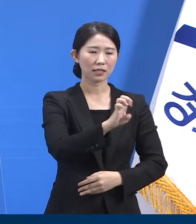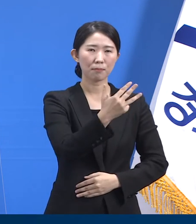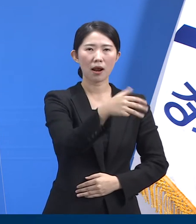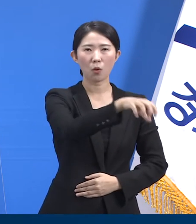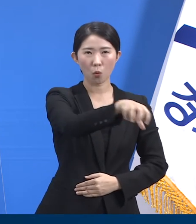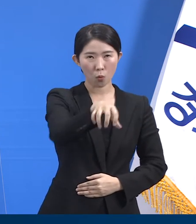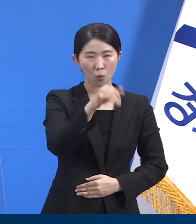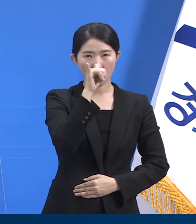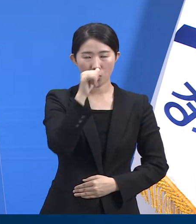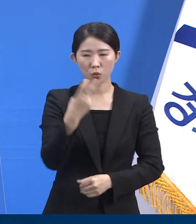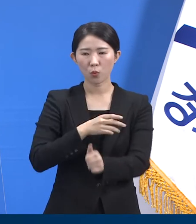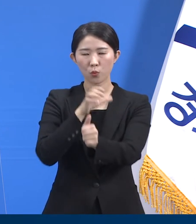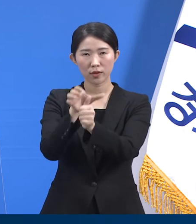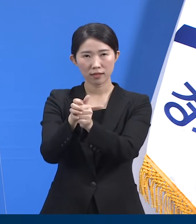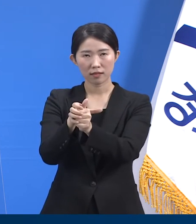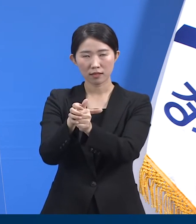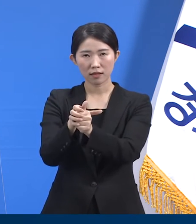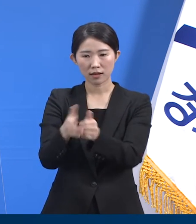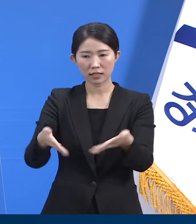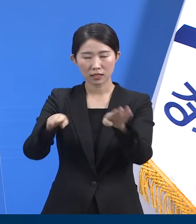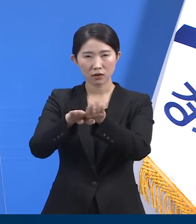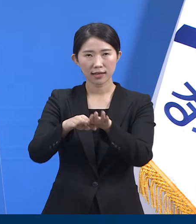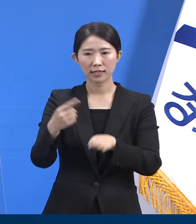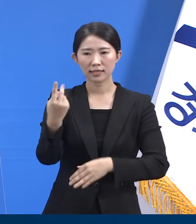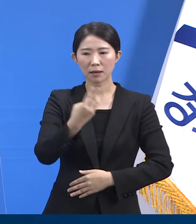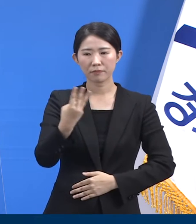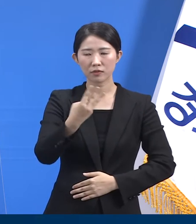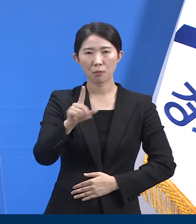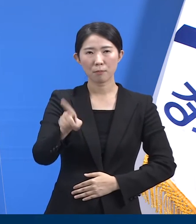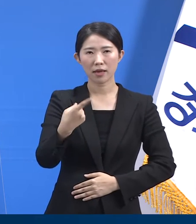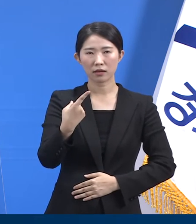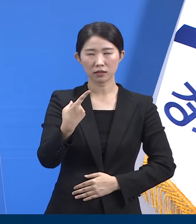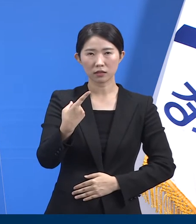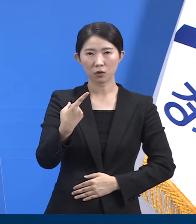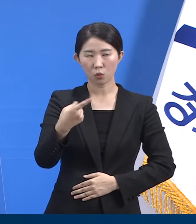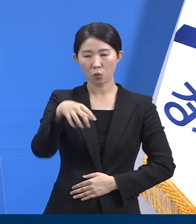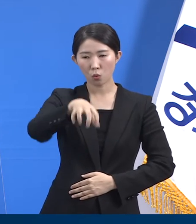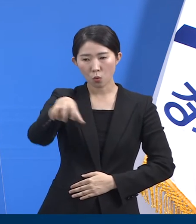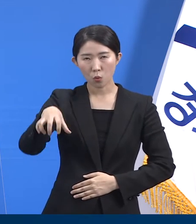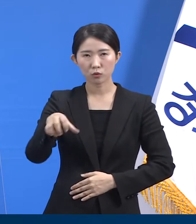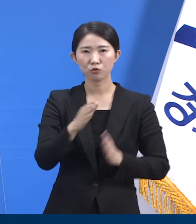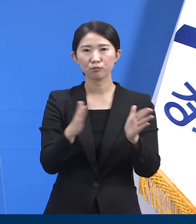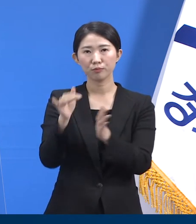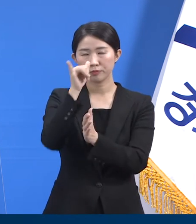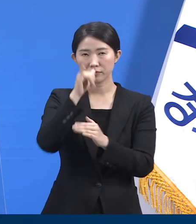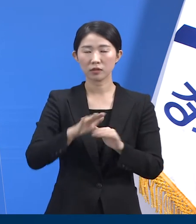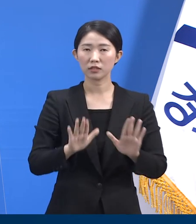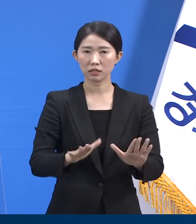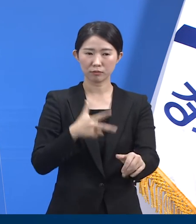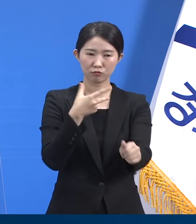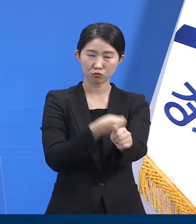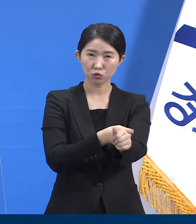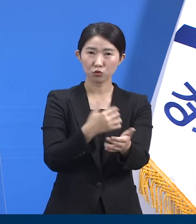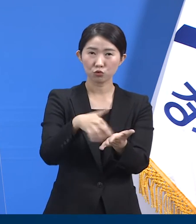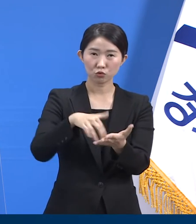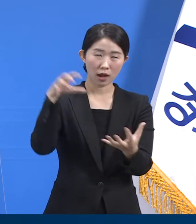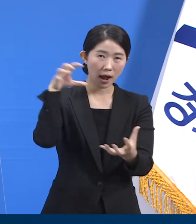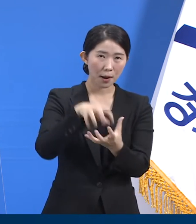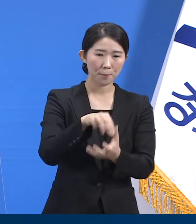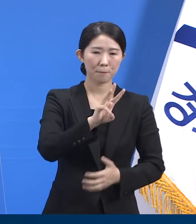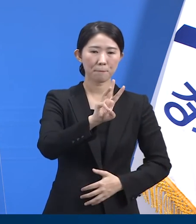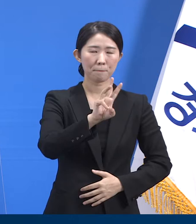위탁의료기관은 3,161개소를 확보한 상태입니다. 총 누적 접종건수는 89만